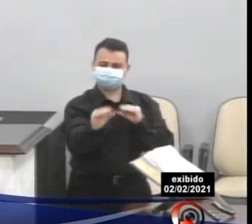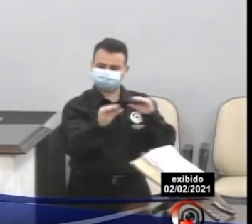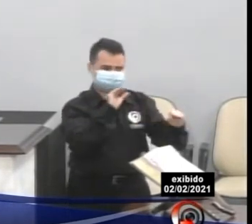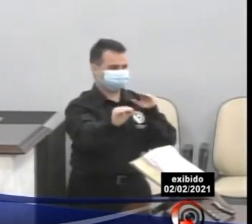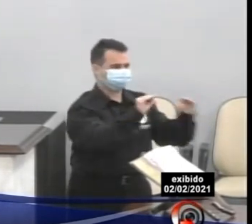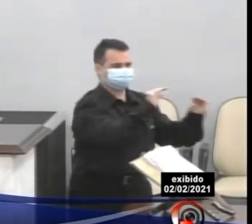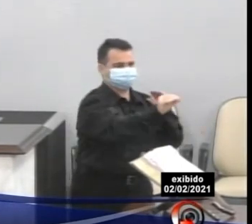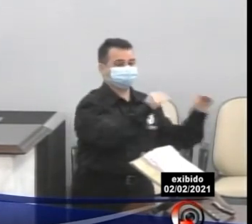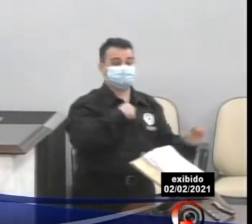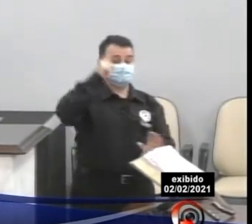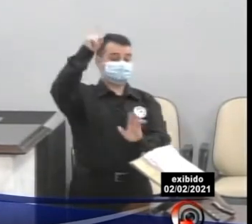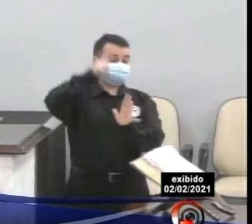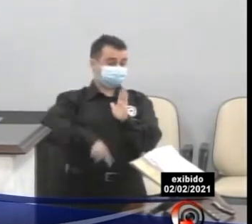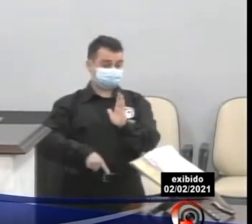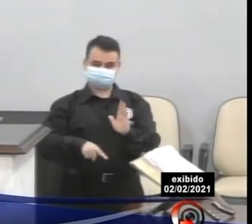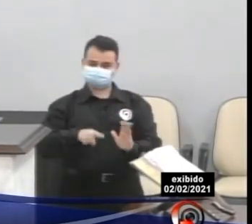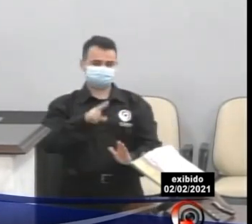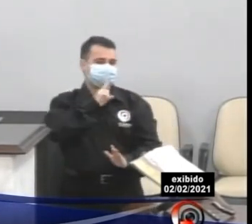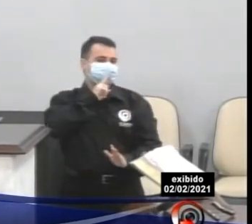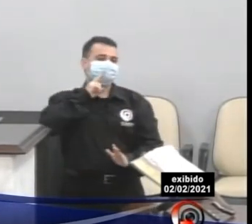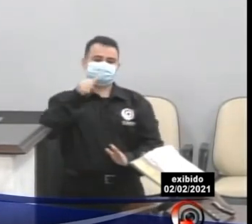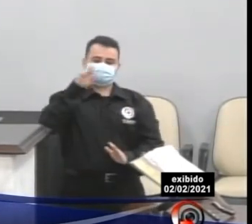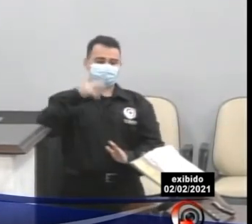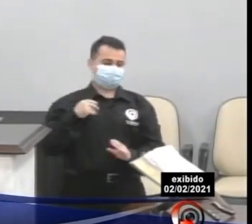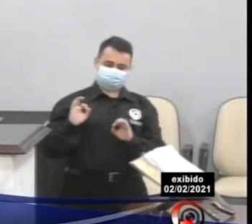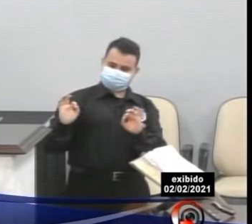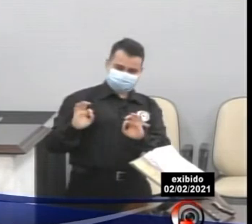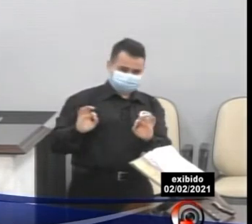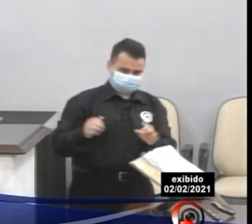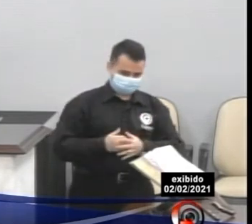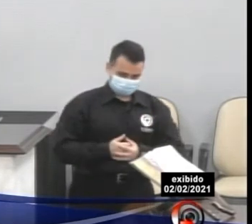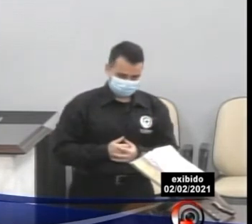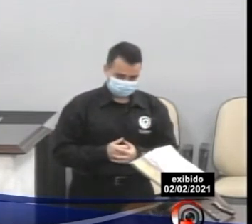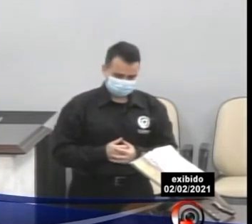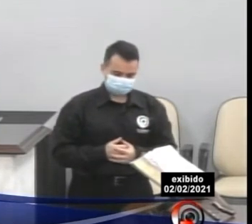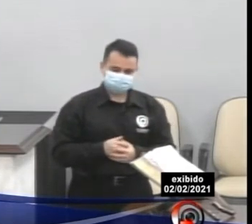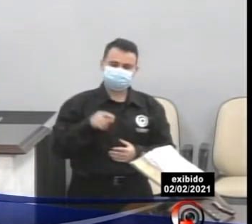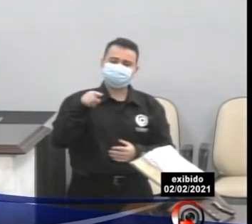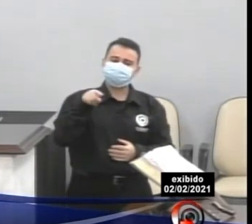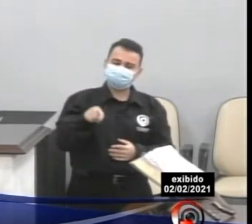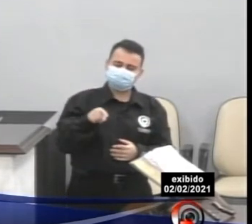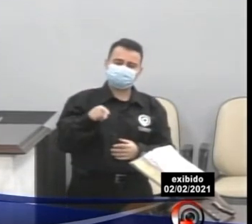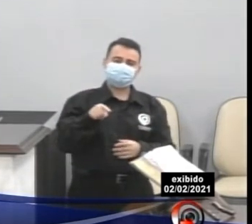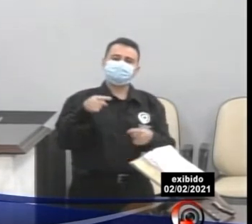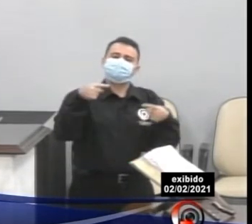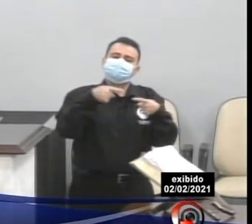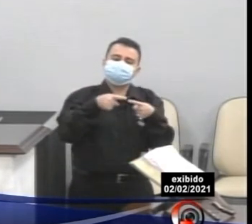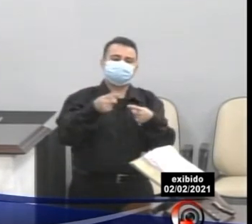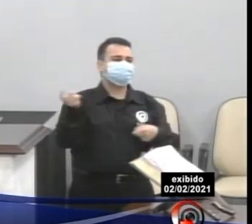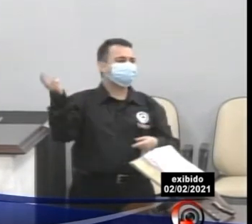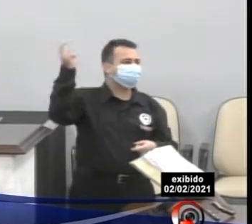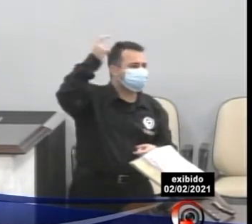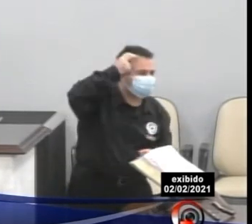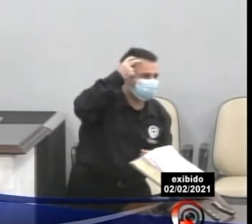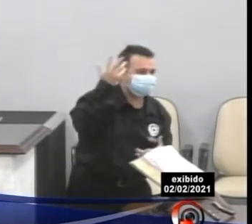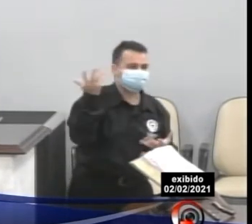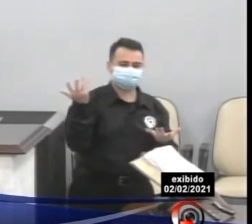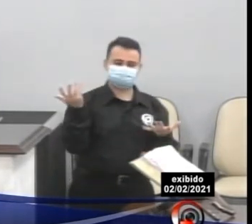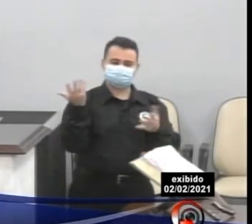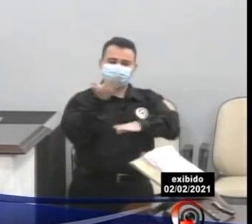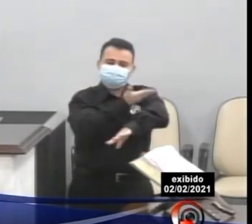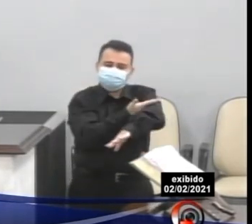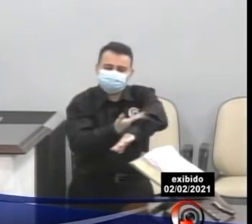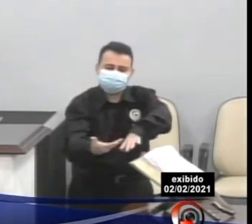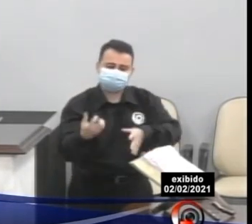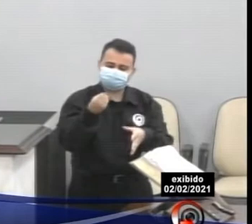setor de bares e restaurantes. O setor de bares e restaurantes representa a cultura de uma região, a gastronomia daquela região.